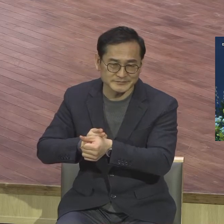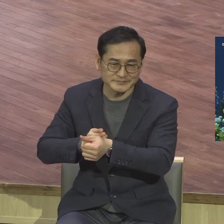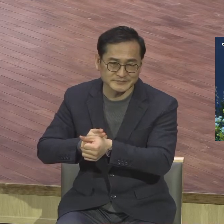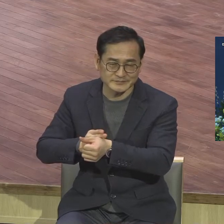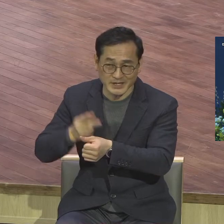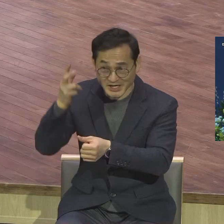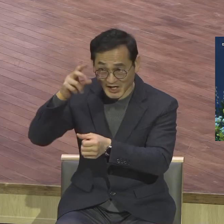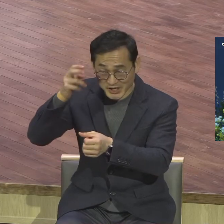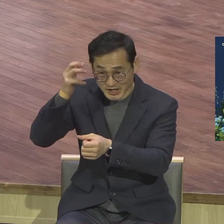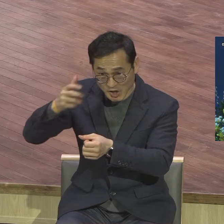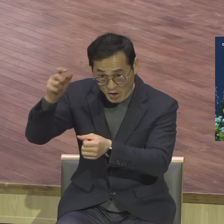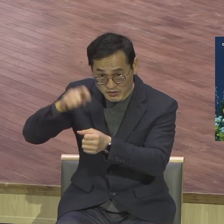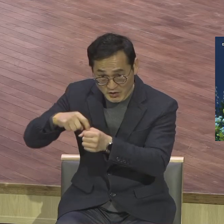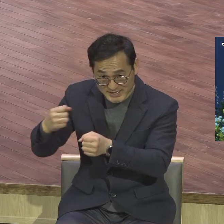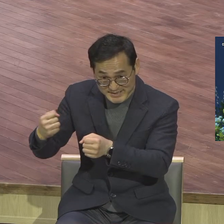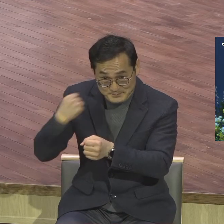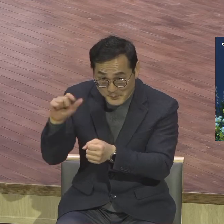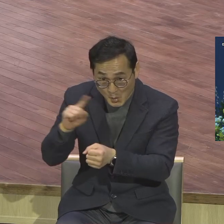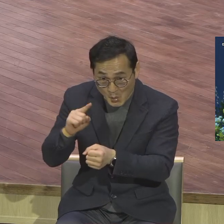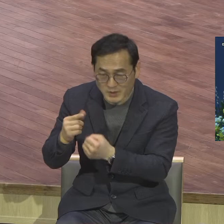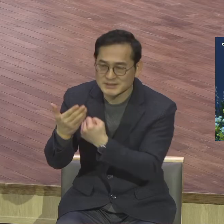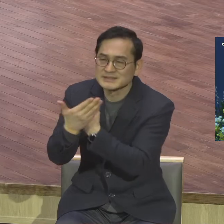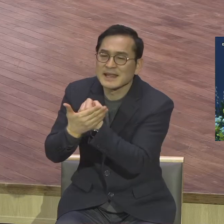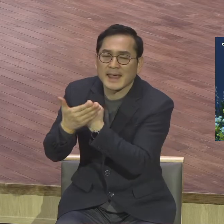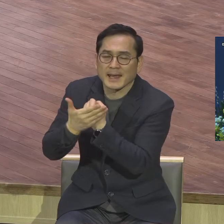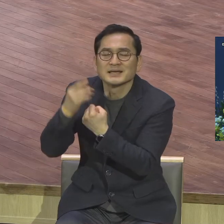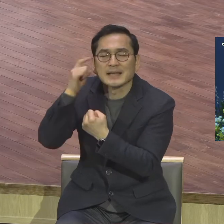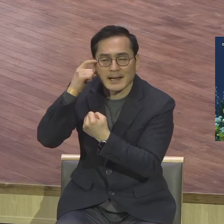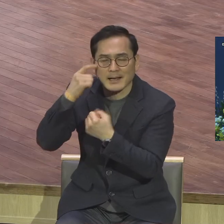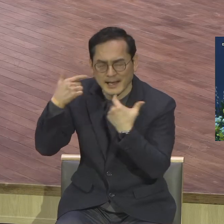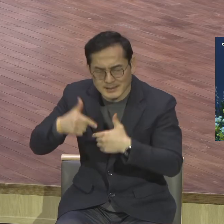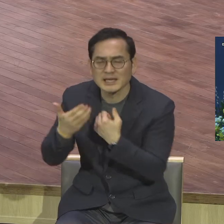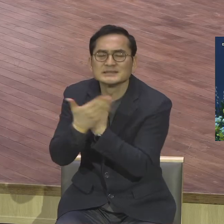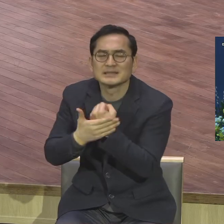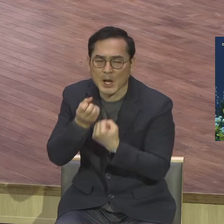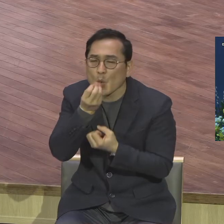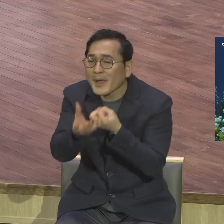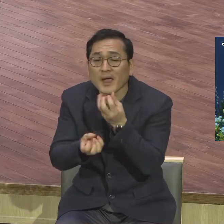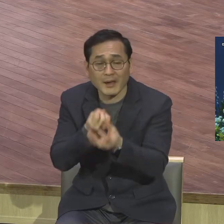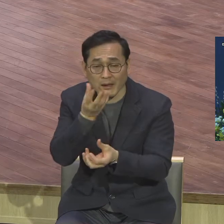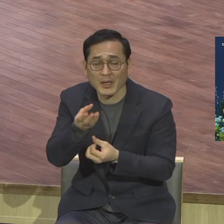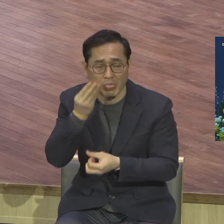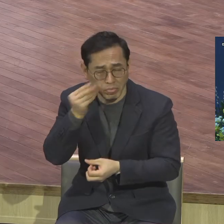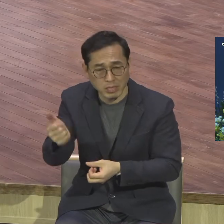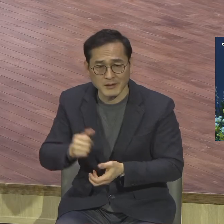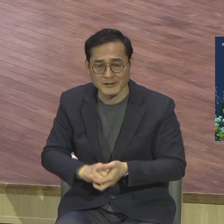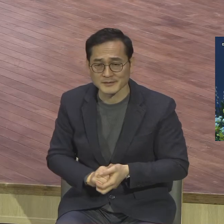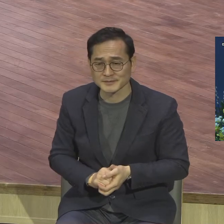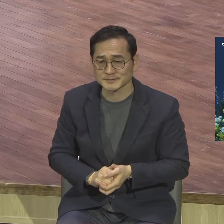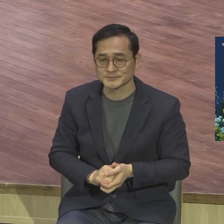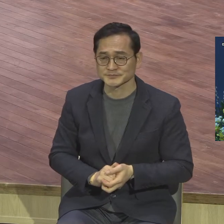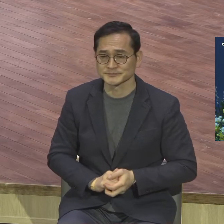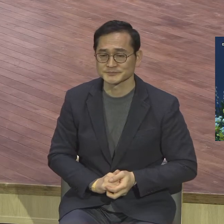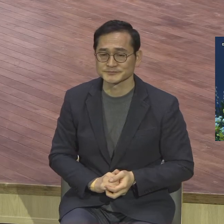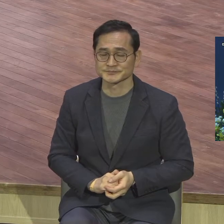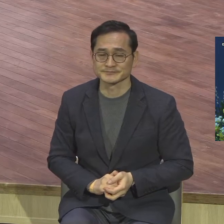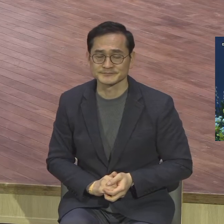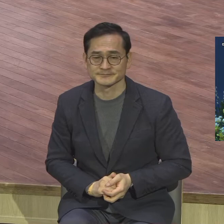은혜의식입니다 은혜의식 하나님의 은혜 그리고 저 정도로 사도 바울은 하나님의